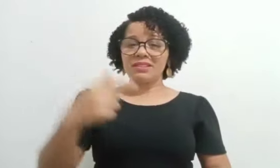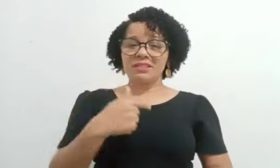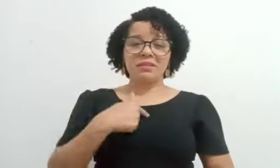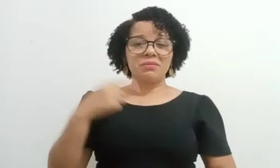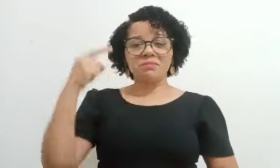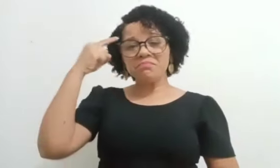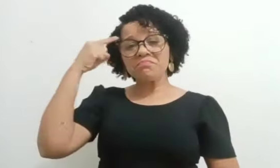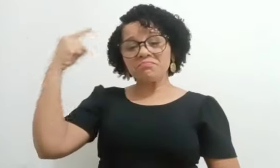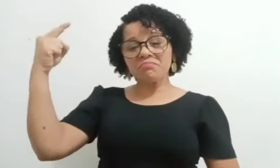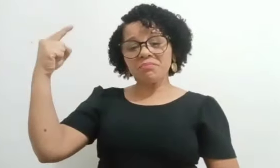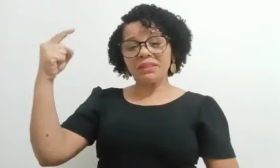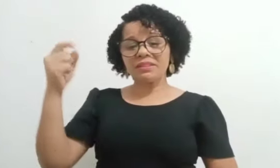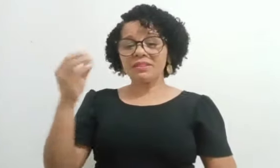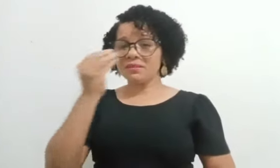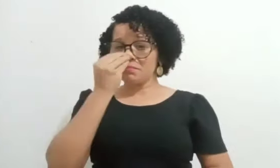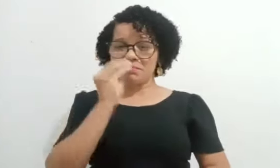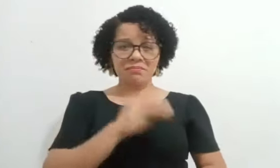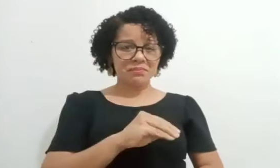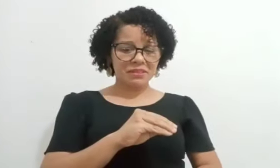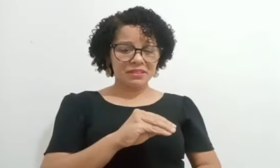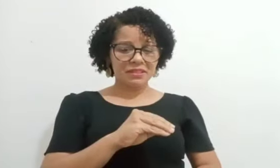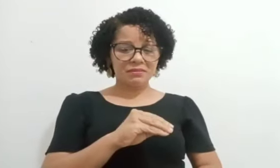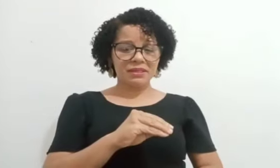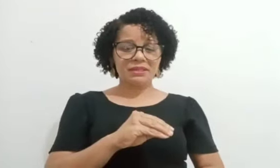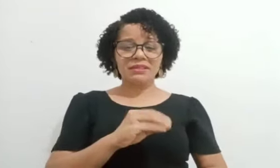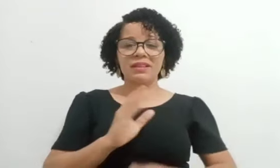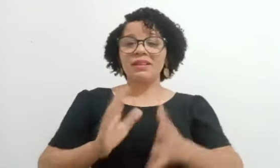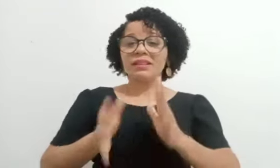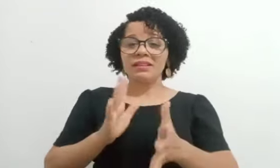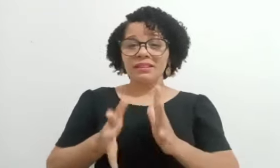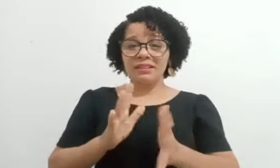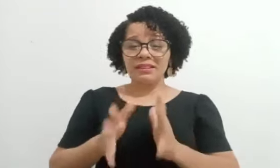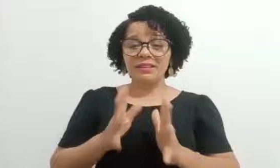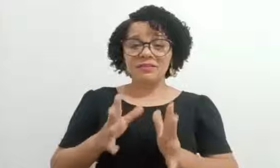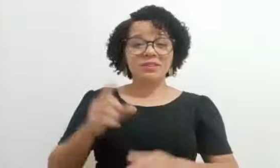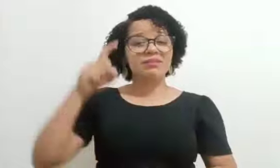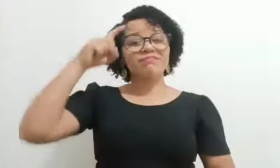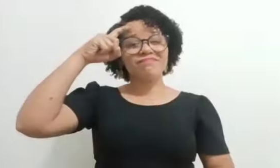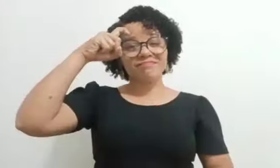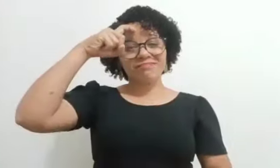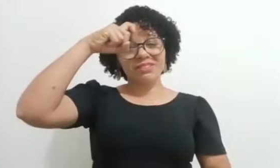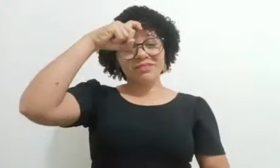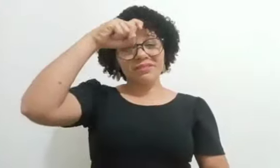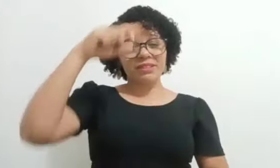desanimada. Eu achava que a Libras era difícil.